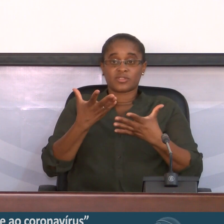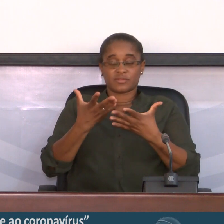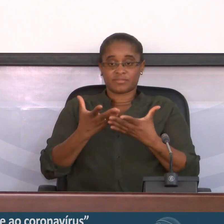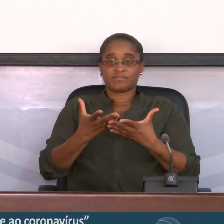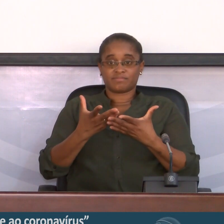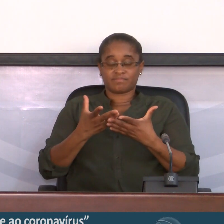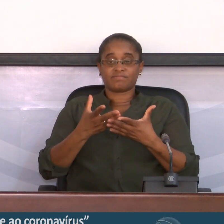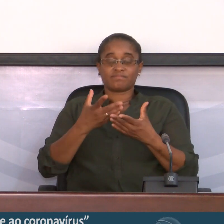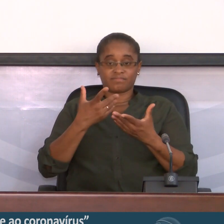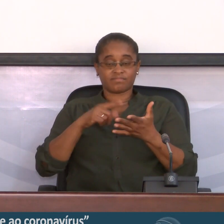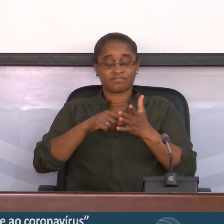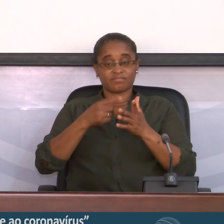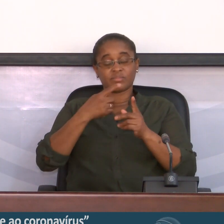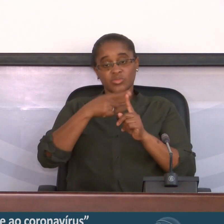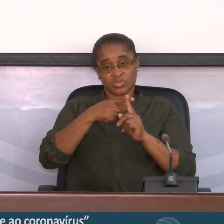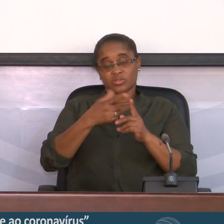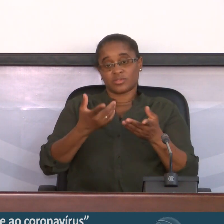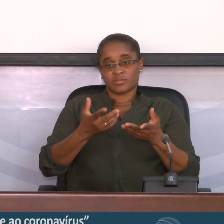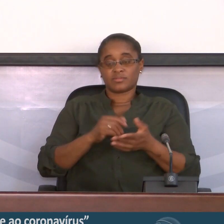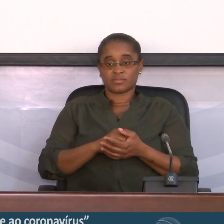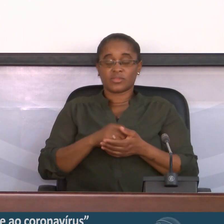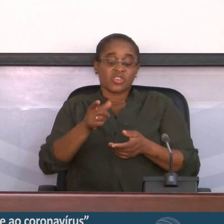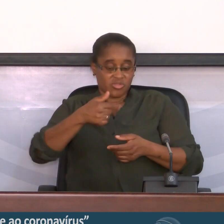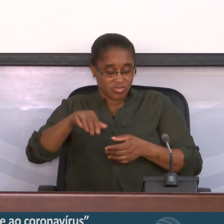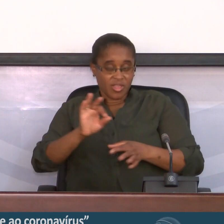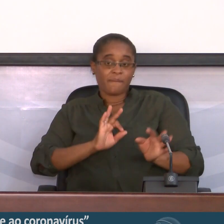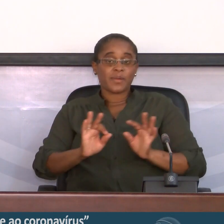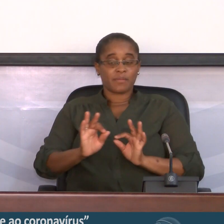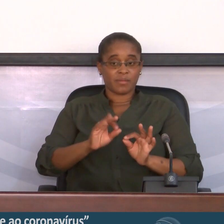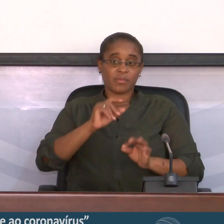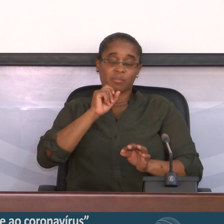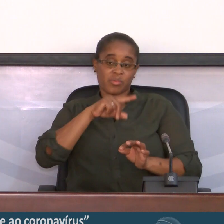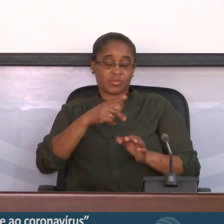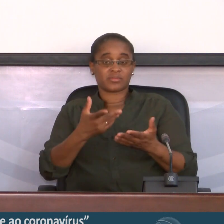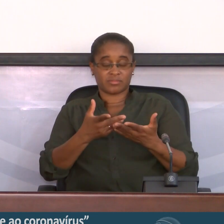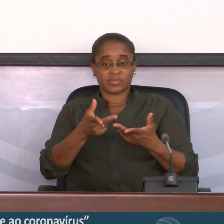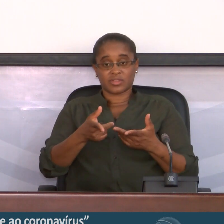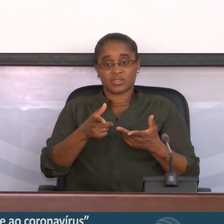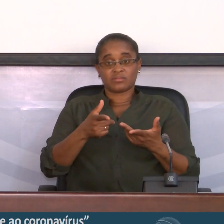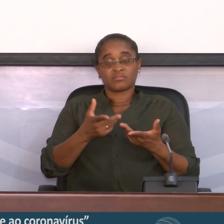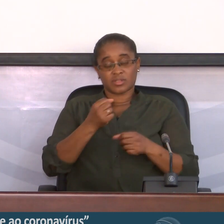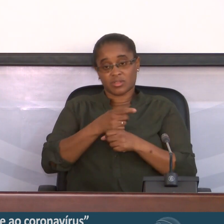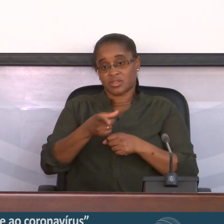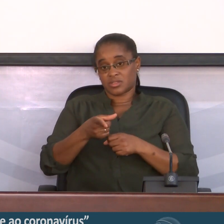casos e, portanto, nós temos que estar preparados para poder gerir esses casos. Agora,